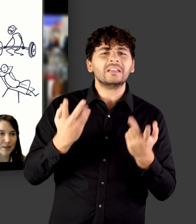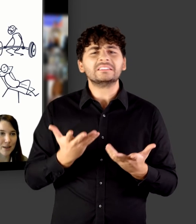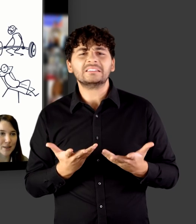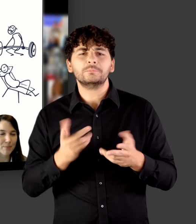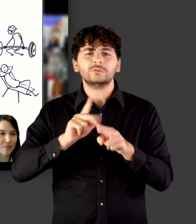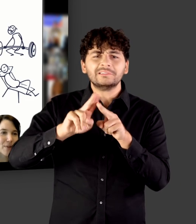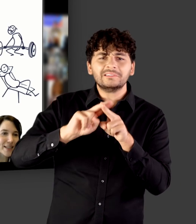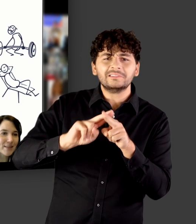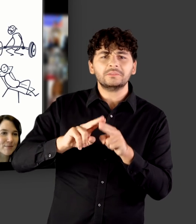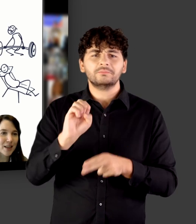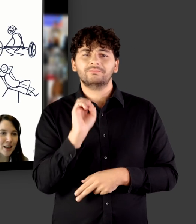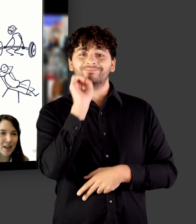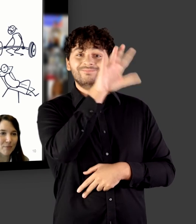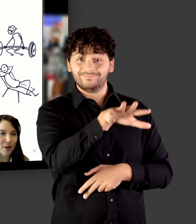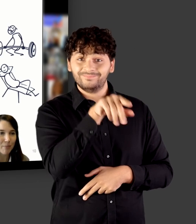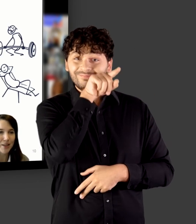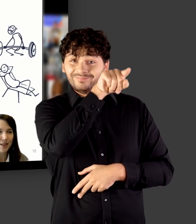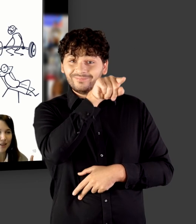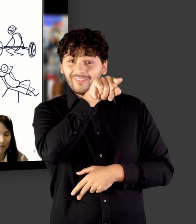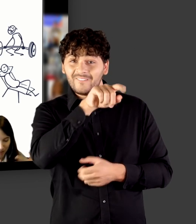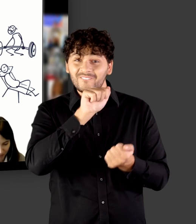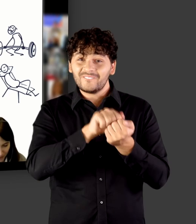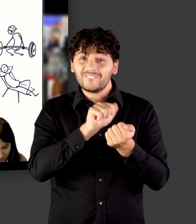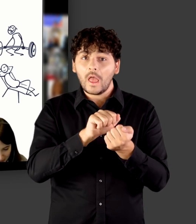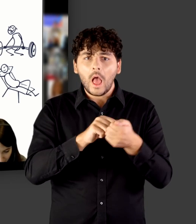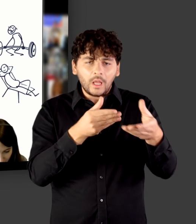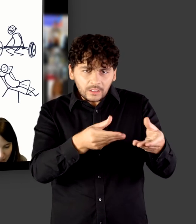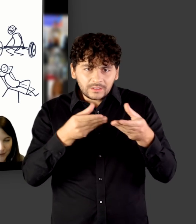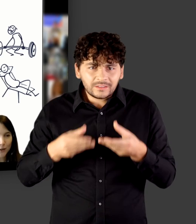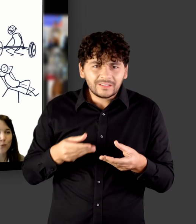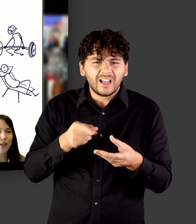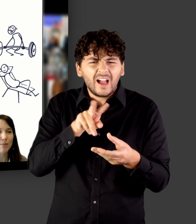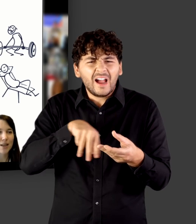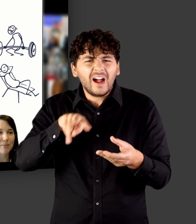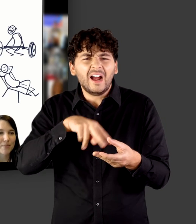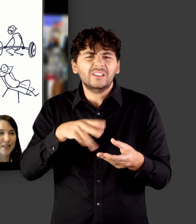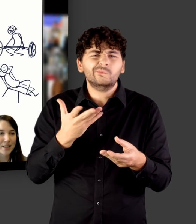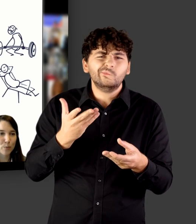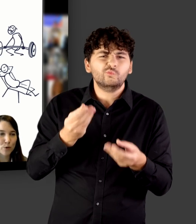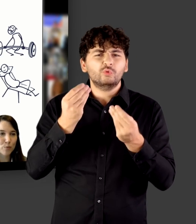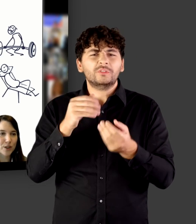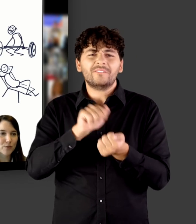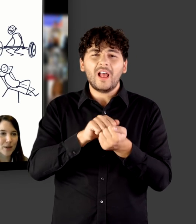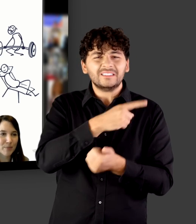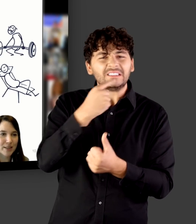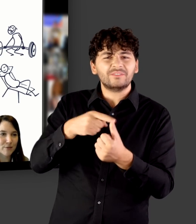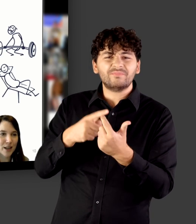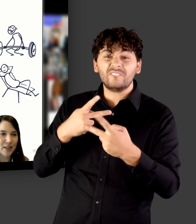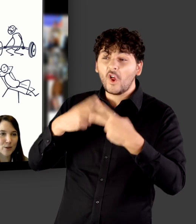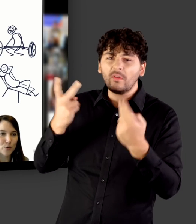die meisten haben dann die Verlagsversion, aber eben nicht das Postprint und bei den meisten Verlagen ist es so, dass